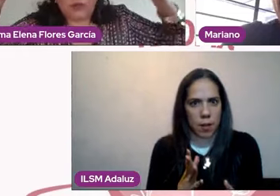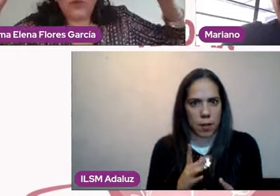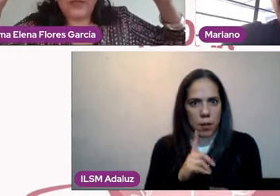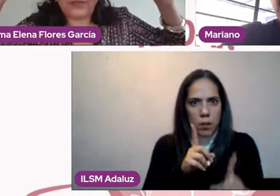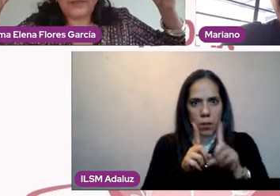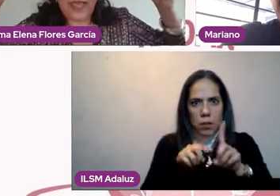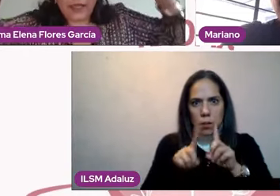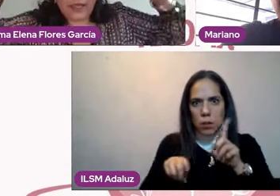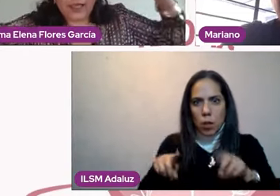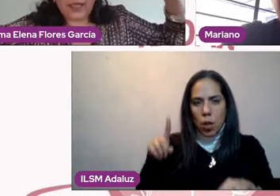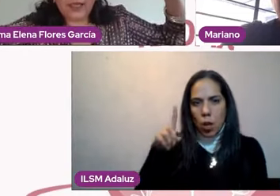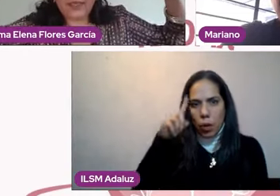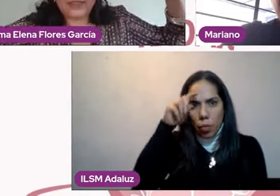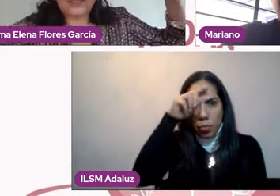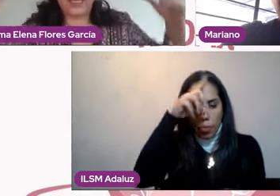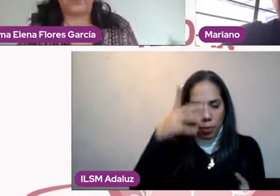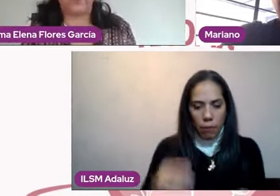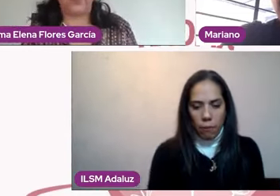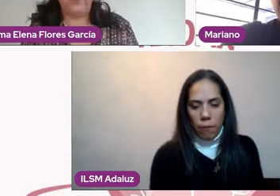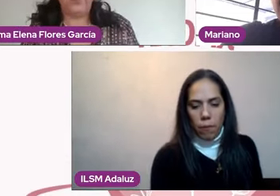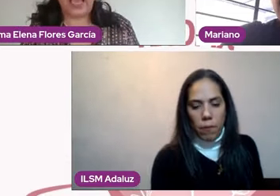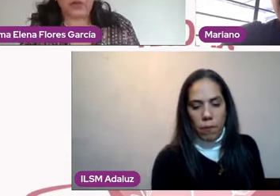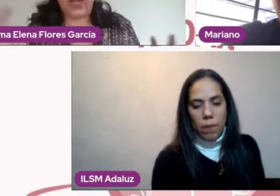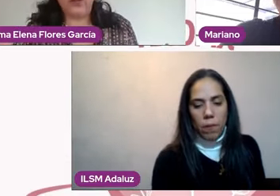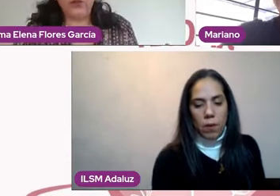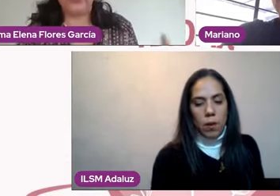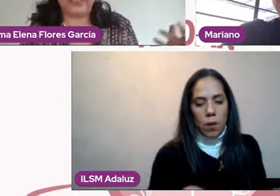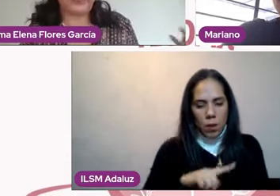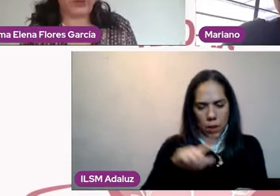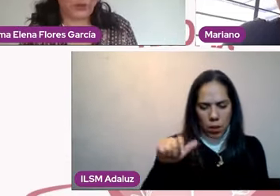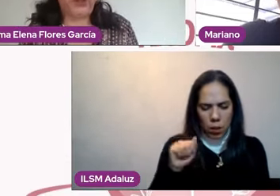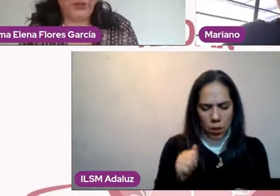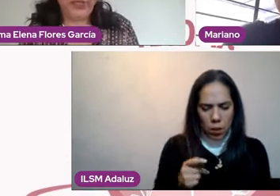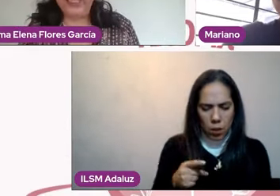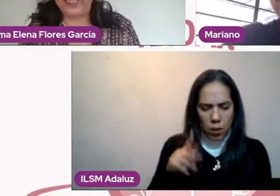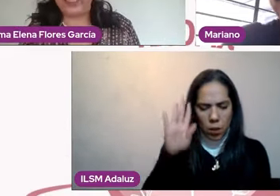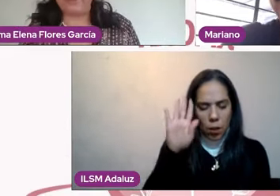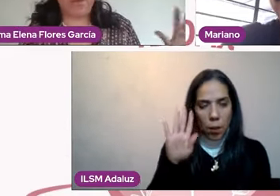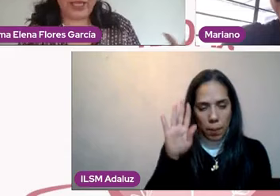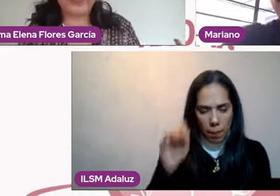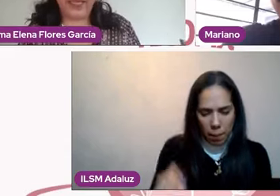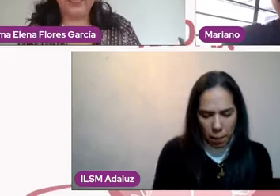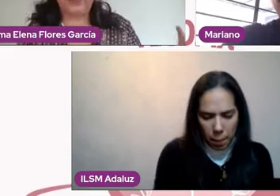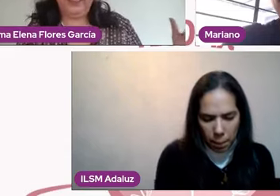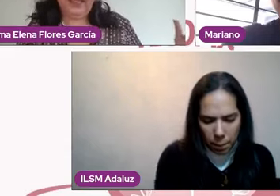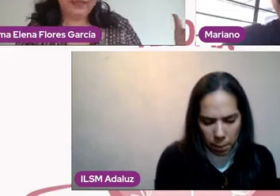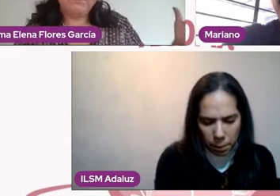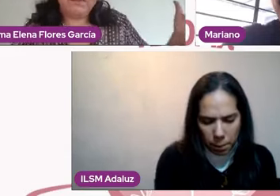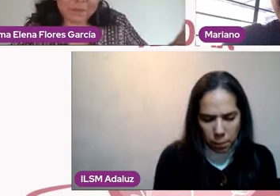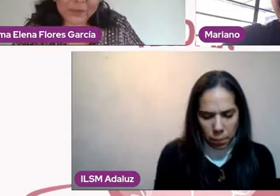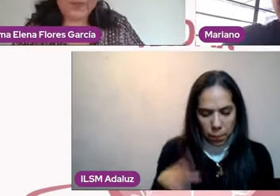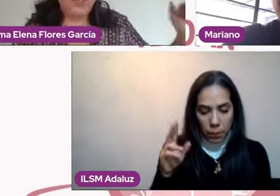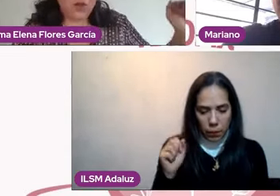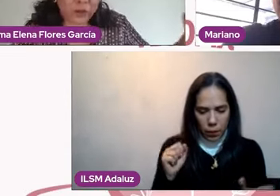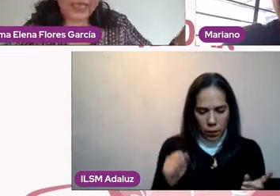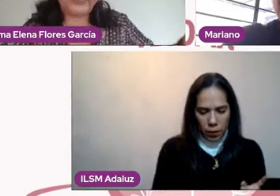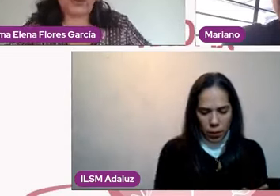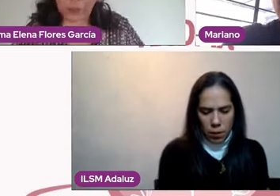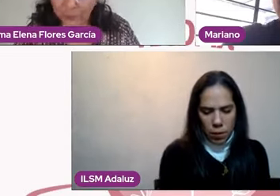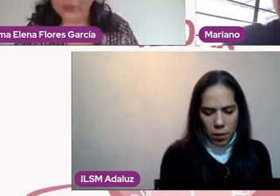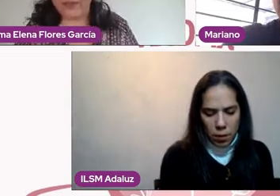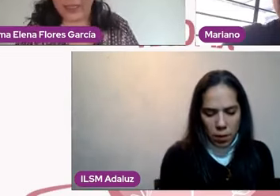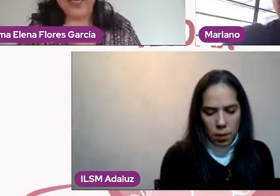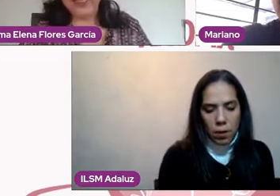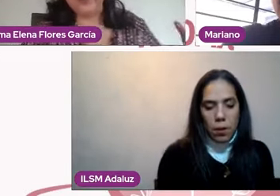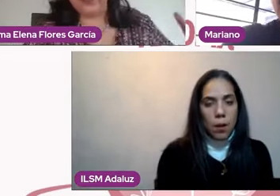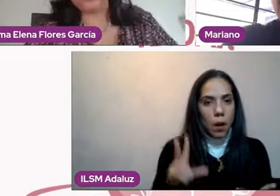pareciera que uno es el que está desquiciado, pero hay una luz diciendo, ¿no? Puede ser que más bien no te hayas